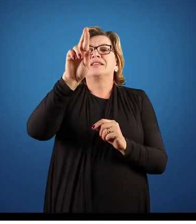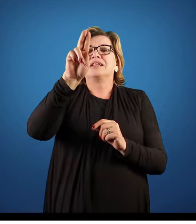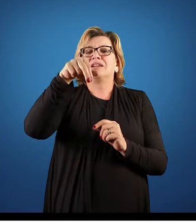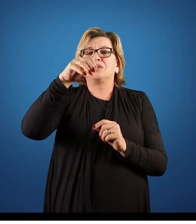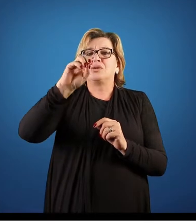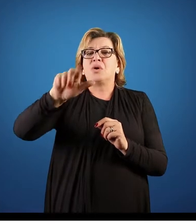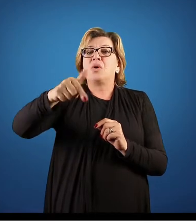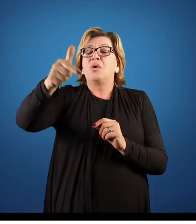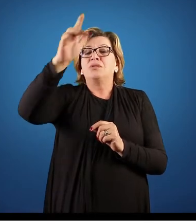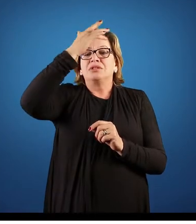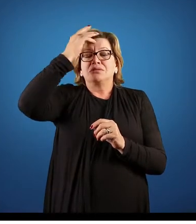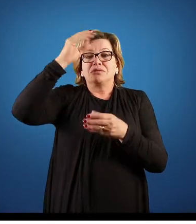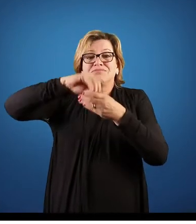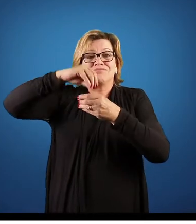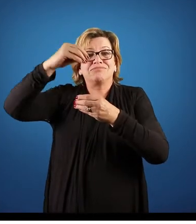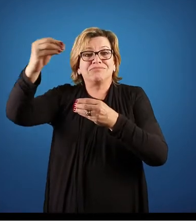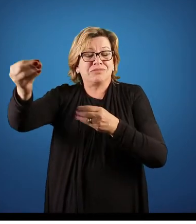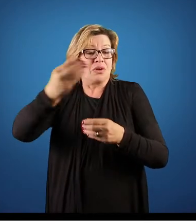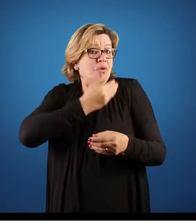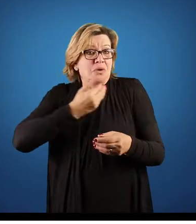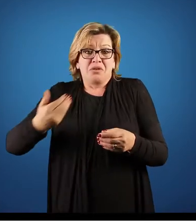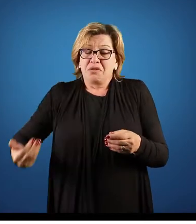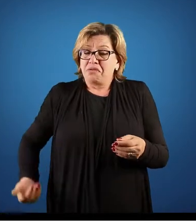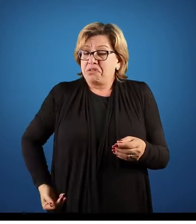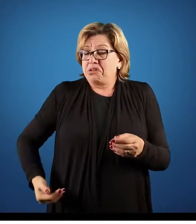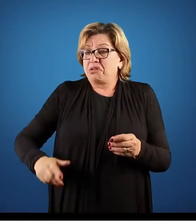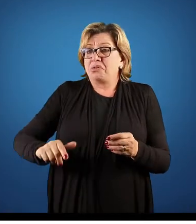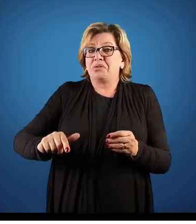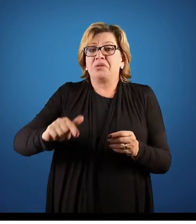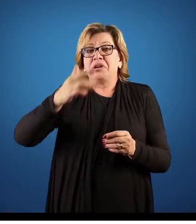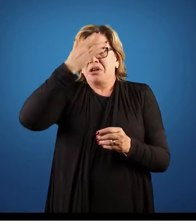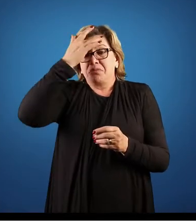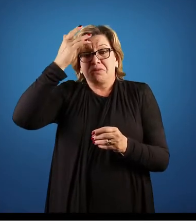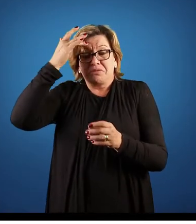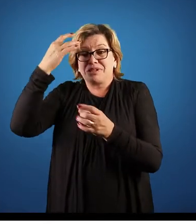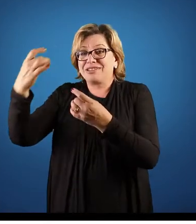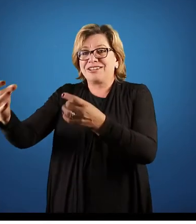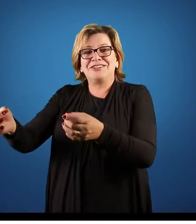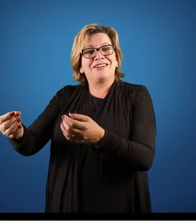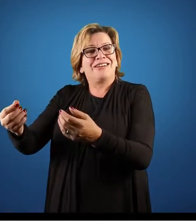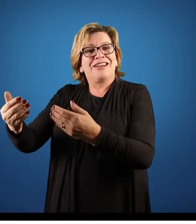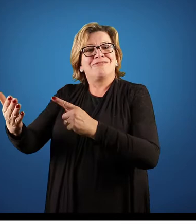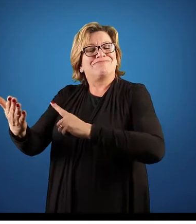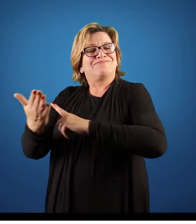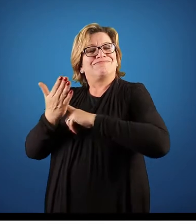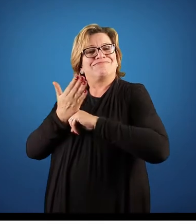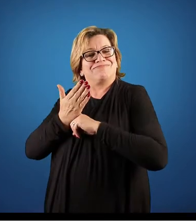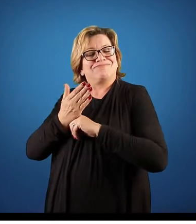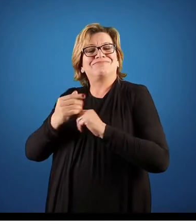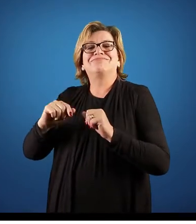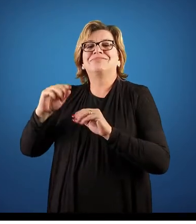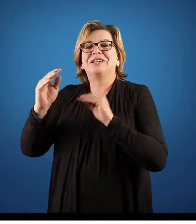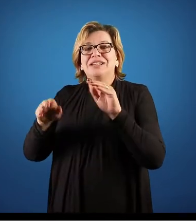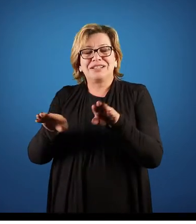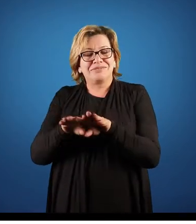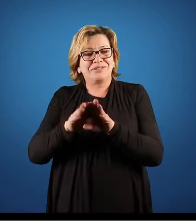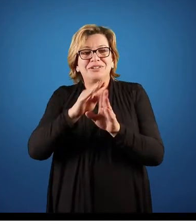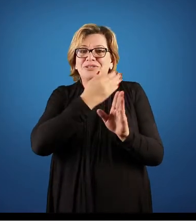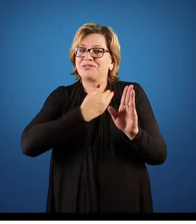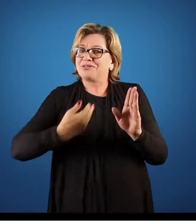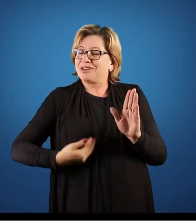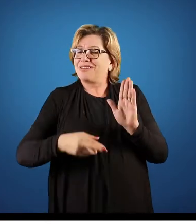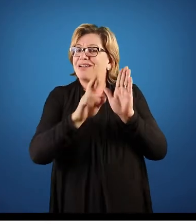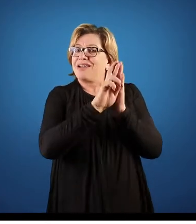fornecedores, seria o governo na parte de recolhimento de impostos, de atendimento às normas que tem que ser feita,